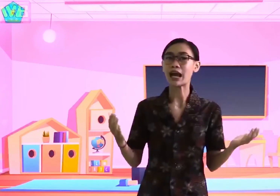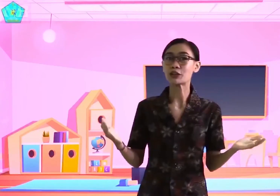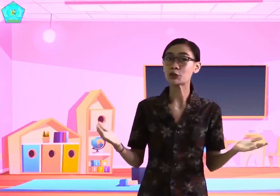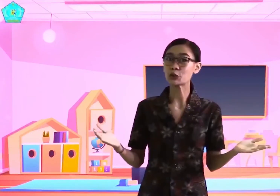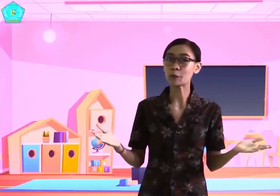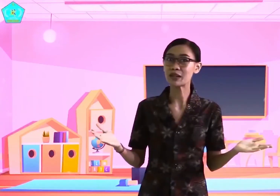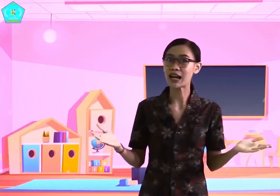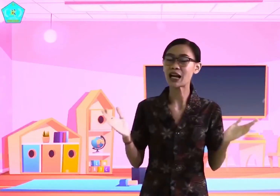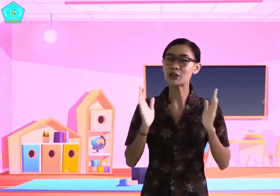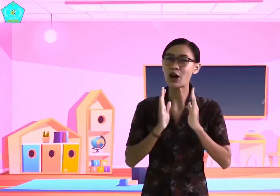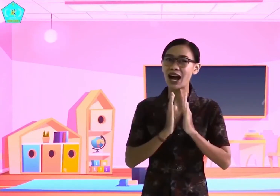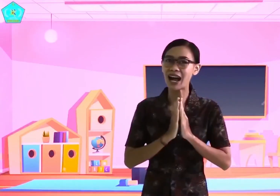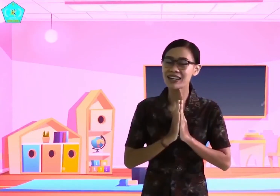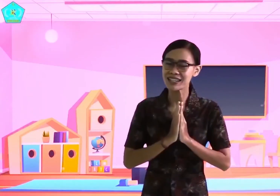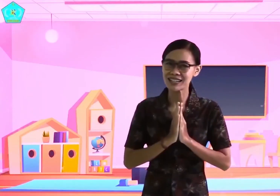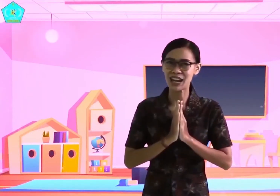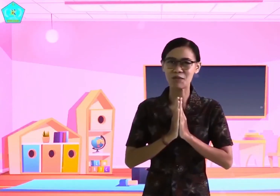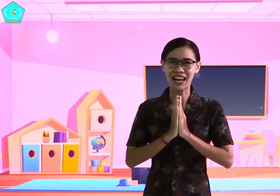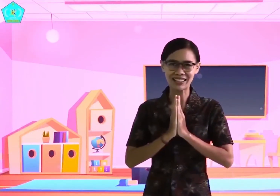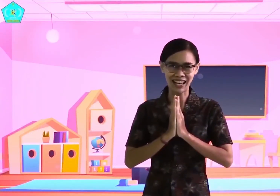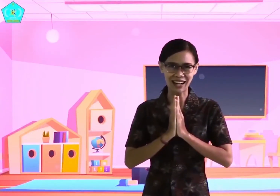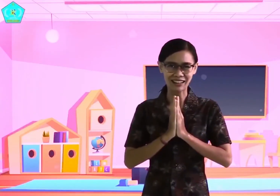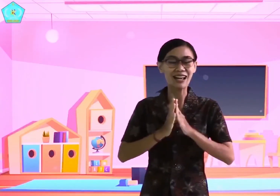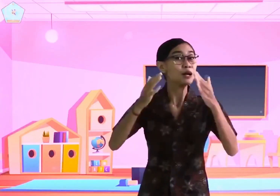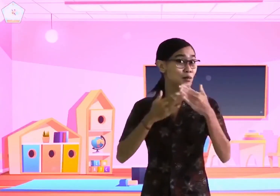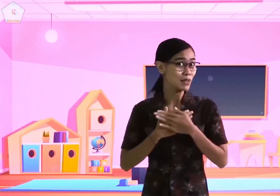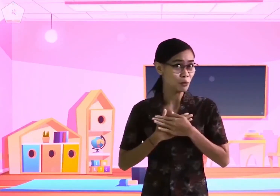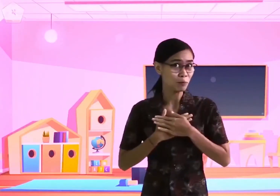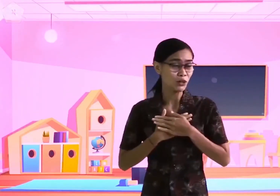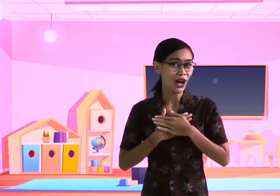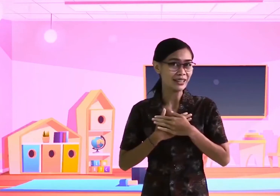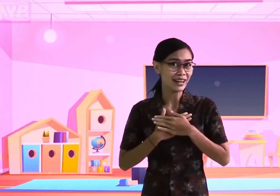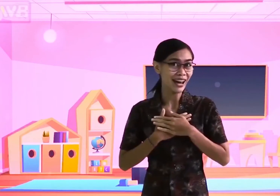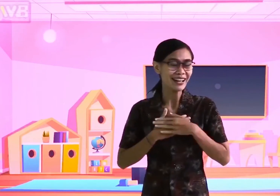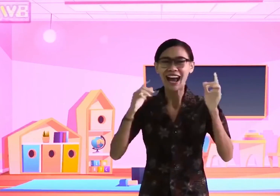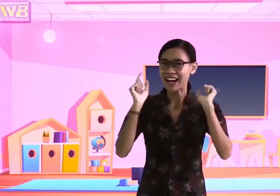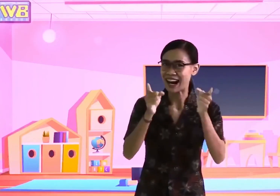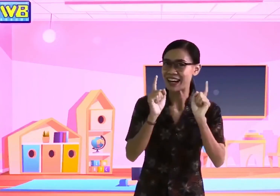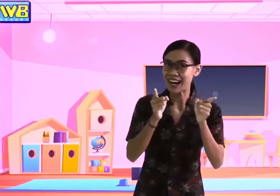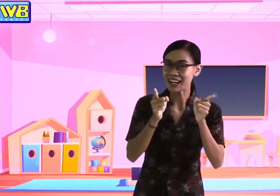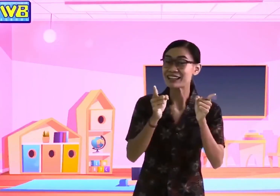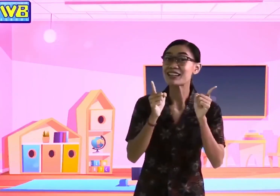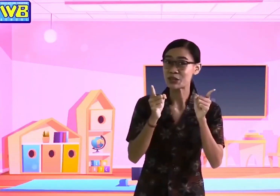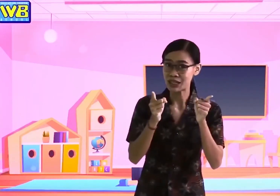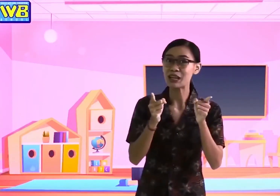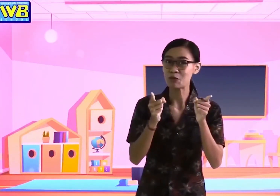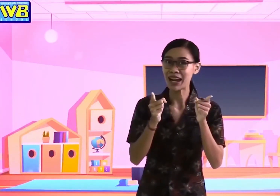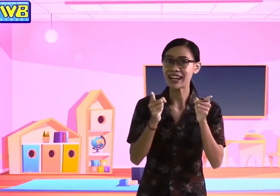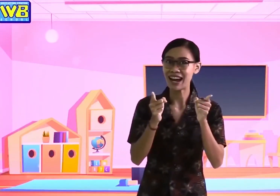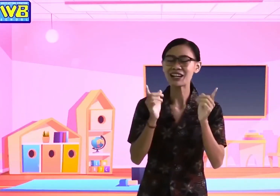akan tutup dengan doa selesai belajar. Miss pimpin doanya, anak-anak ikuti di rumah ya,